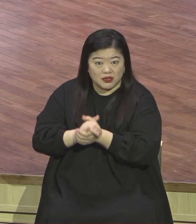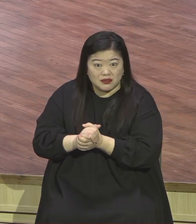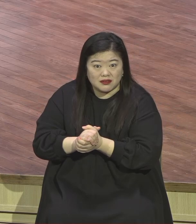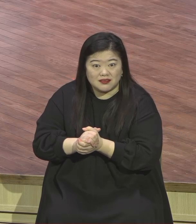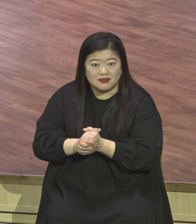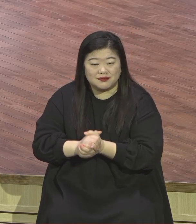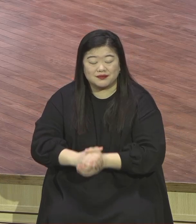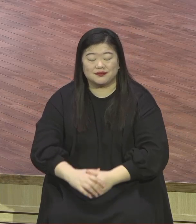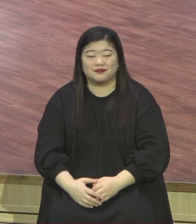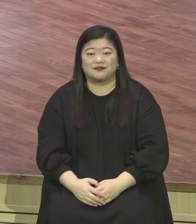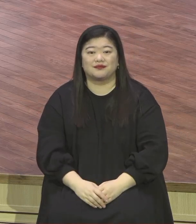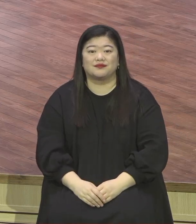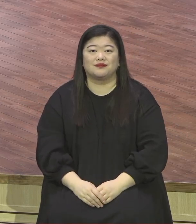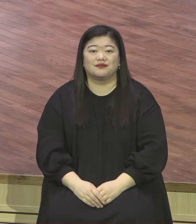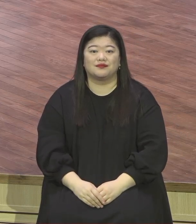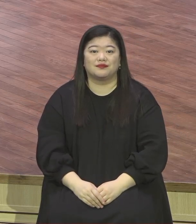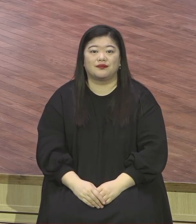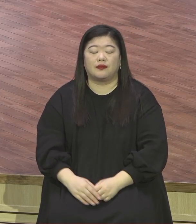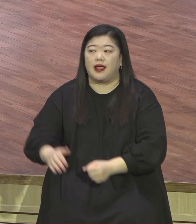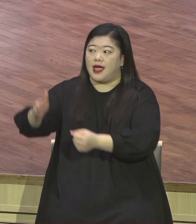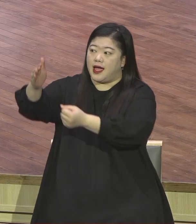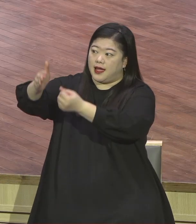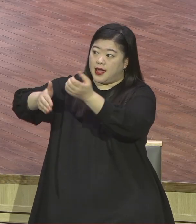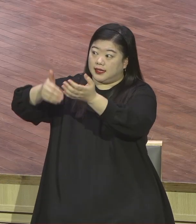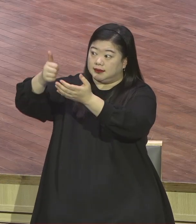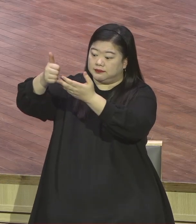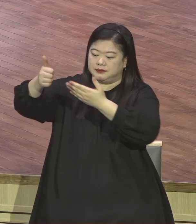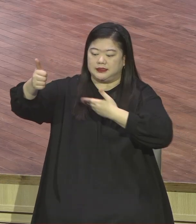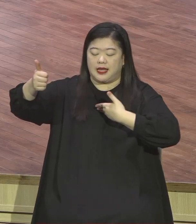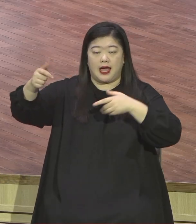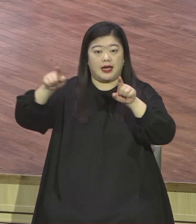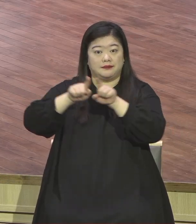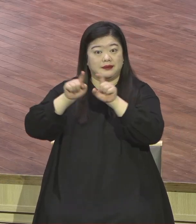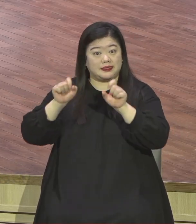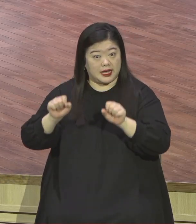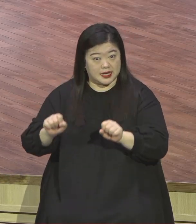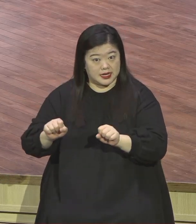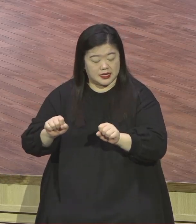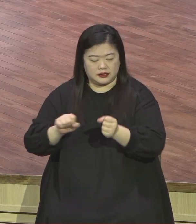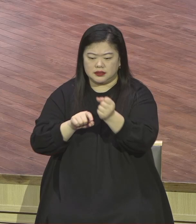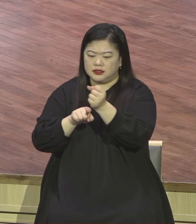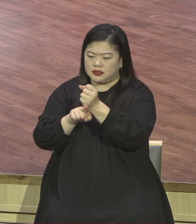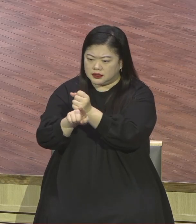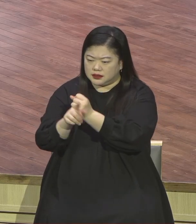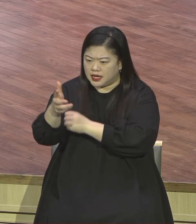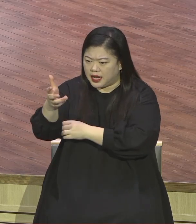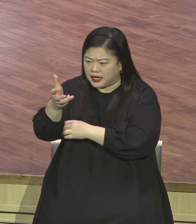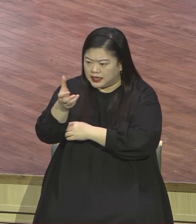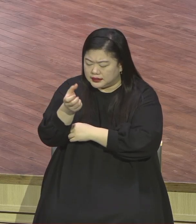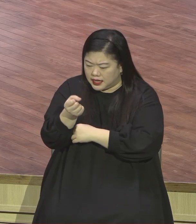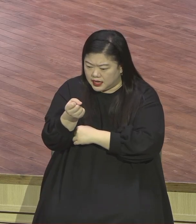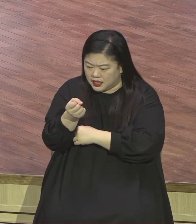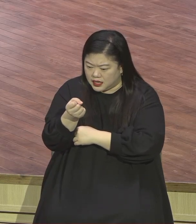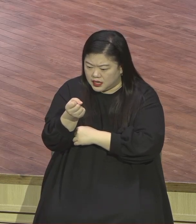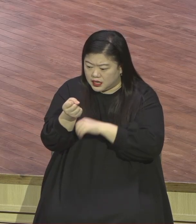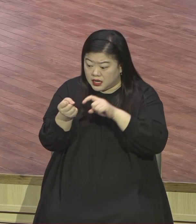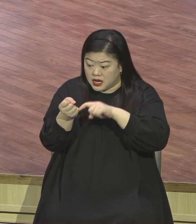하나님이 나와 함께 하신다 이 비밀을 깨닫고 누린 것을 말해서 성경적 신앙생활이라